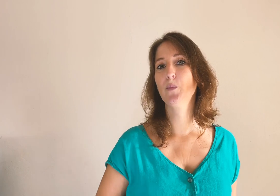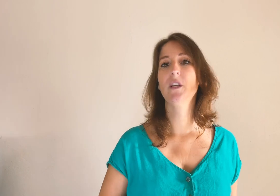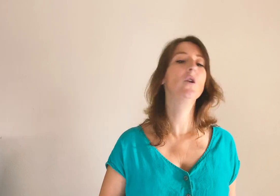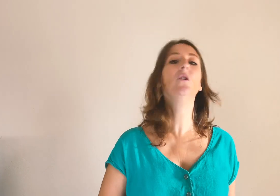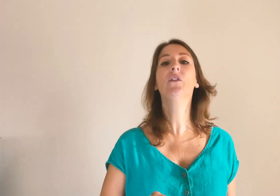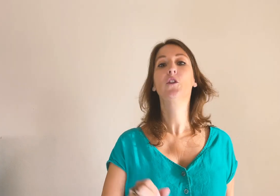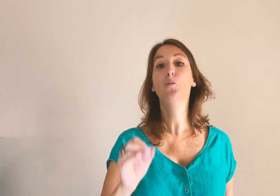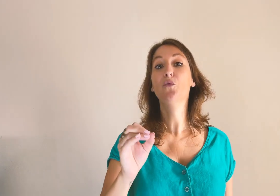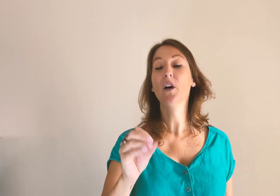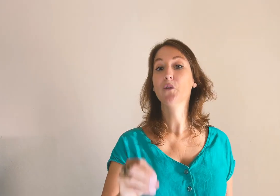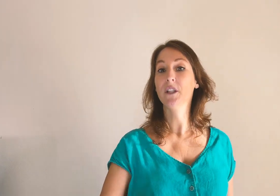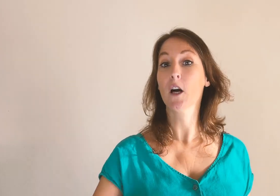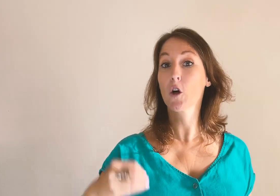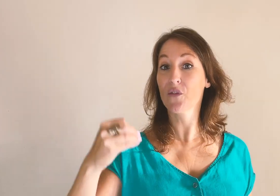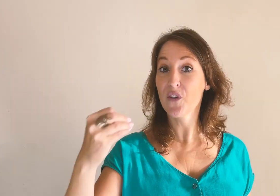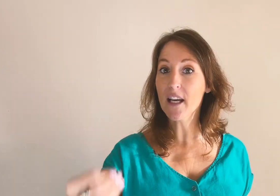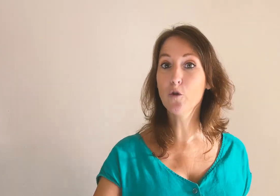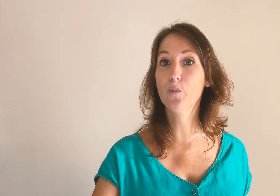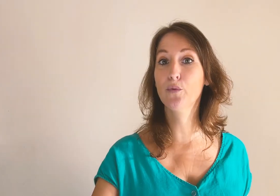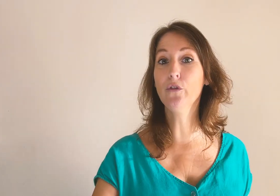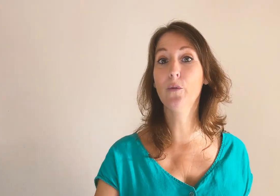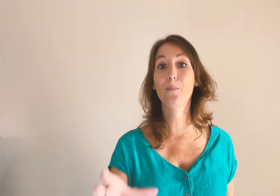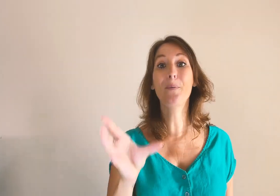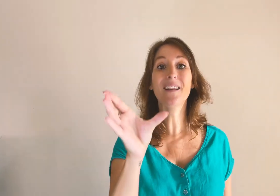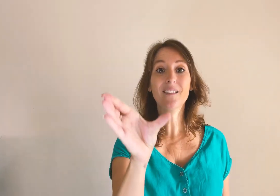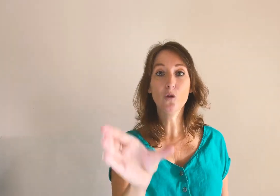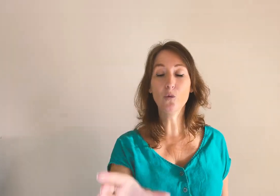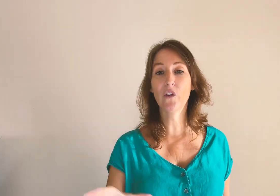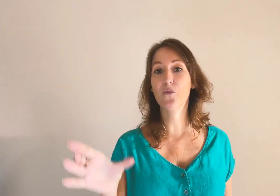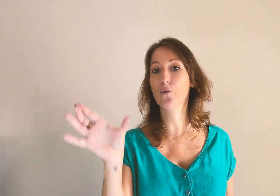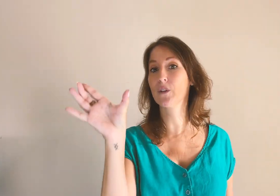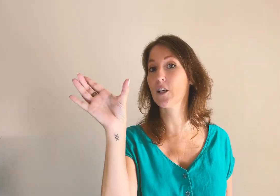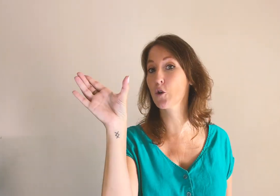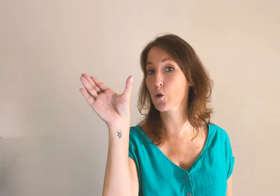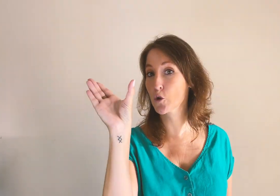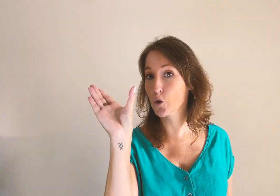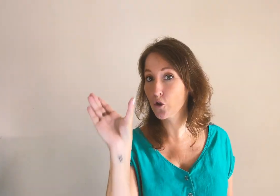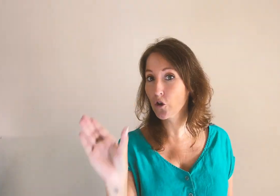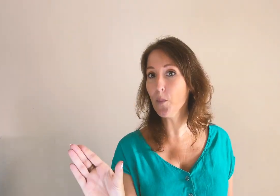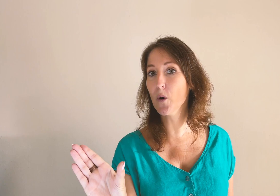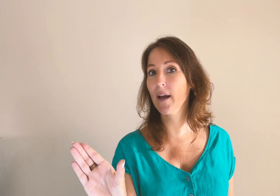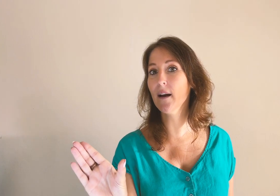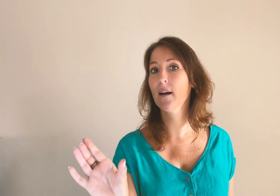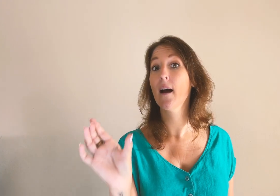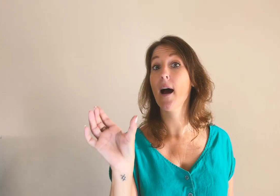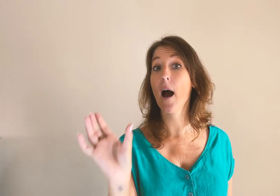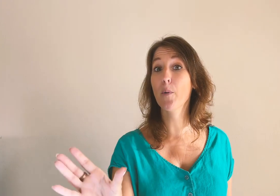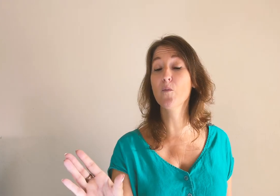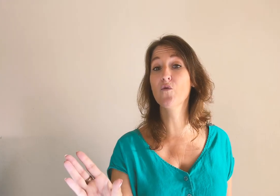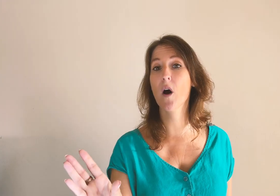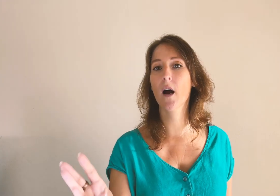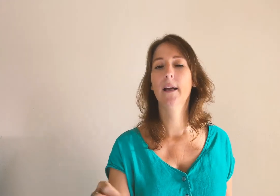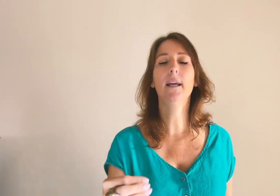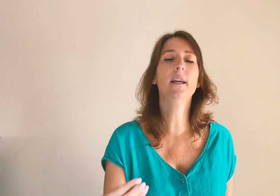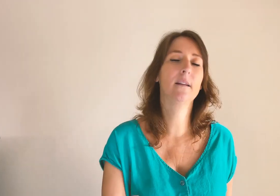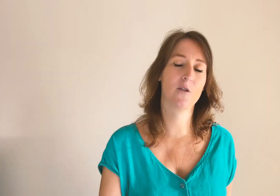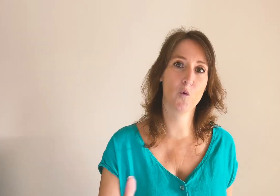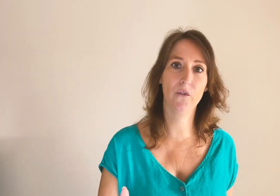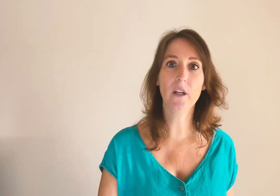payant, c'est de pouvoir donner un vrai coup de boost parce que nous avons quelque chose de temporaire à promouvoir. Et sans compter,